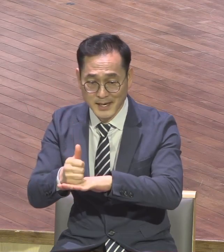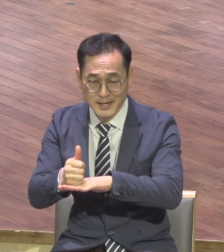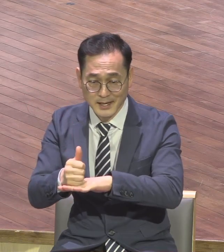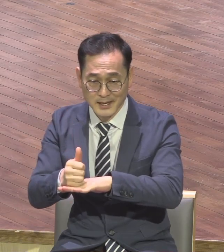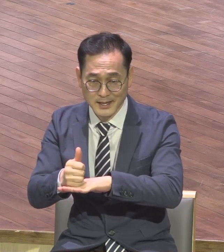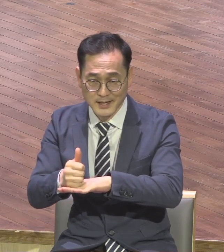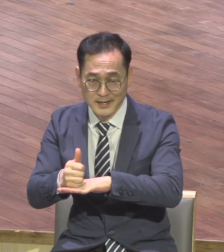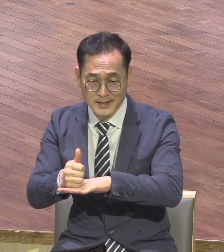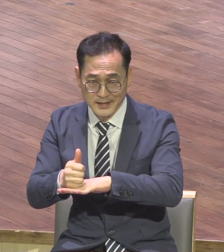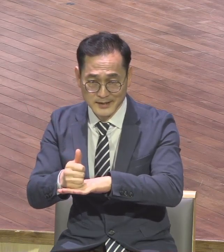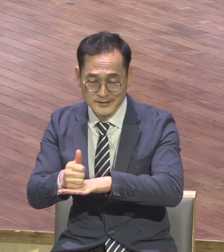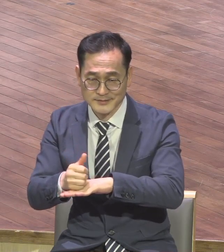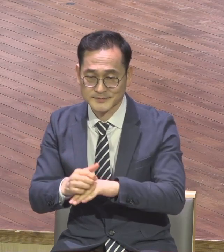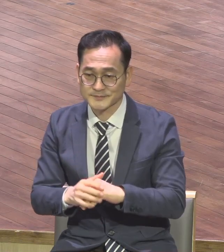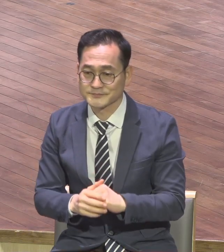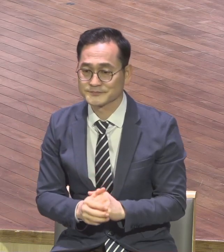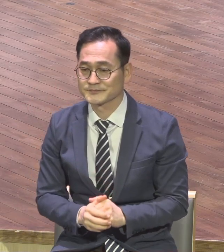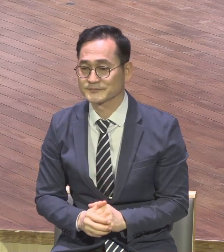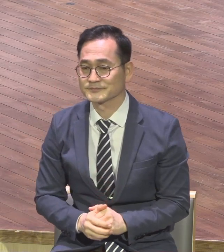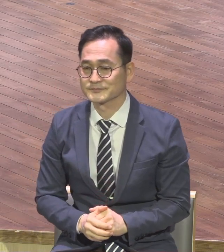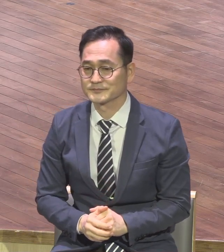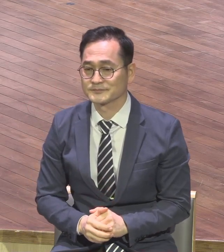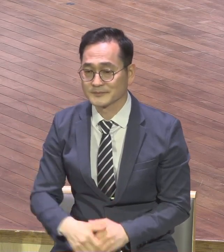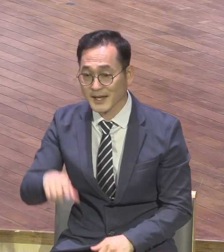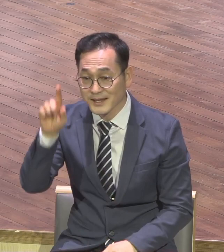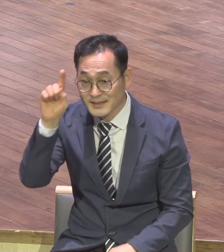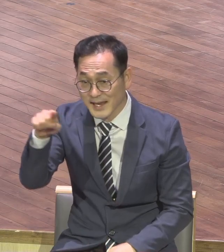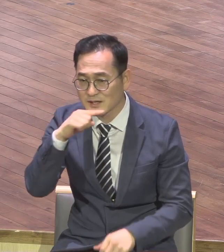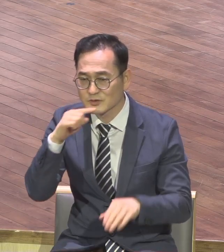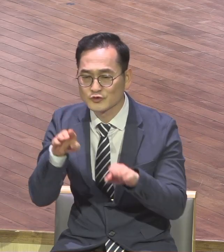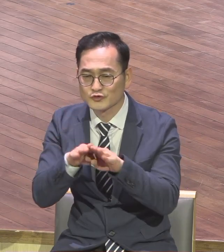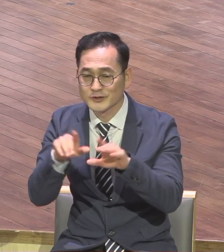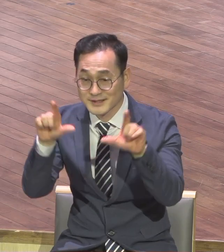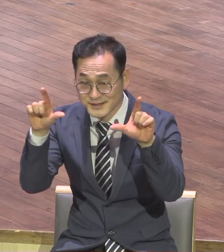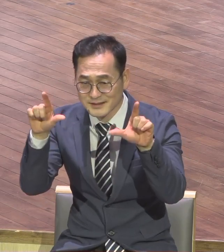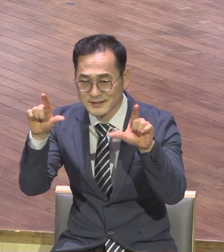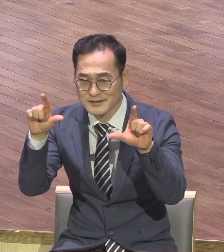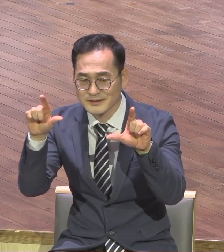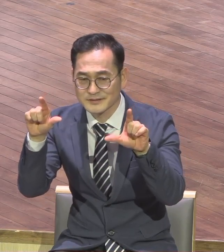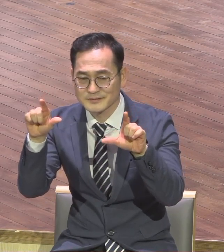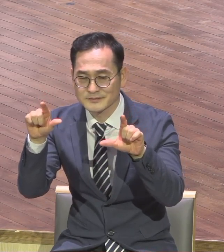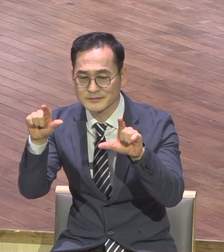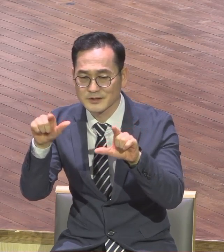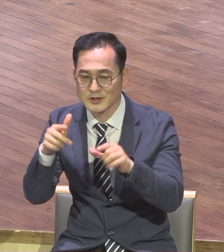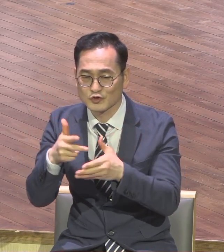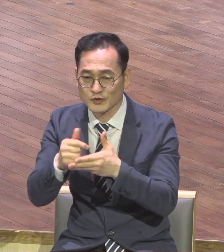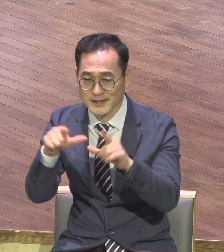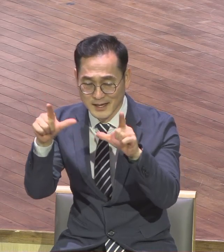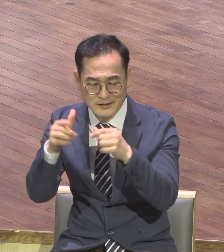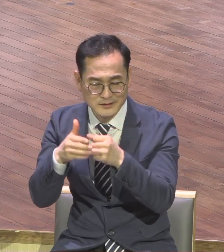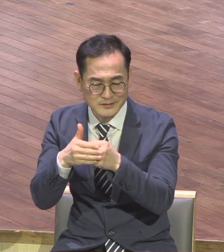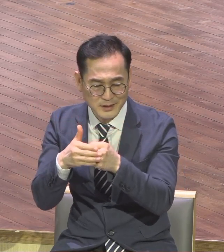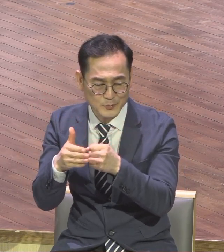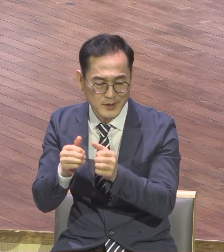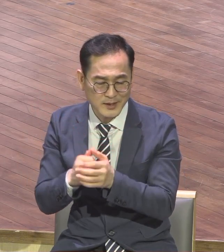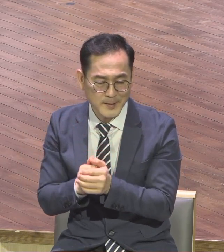내일이 주일이기 때문에 매년처럼 그렇게 해가 넘어가는